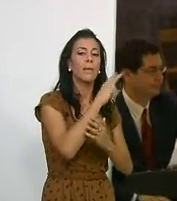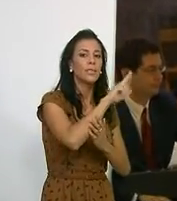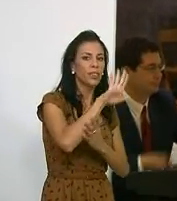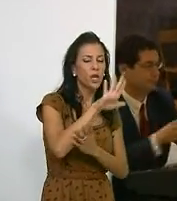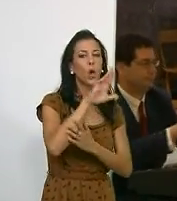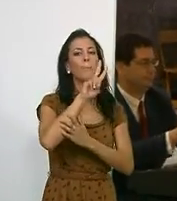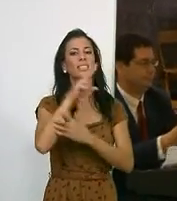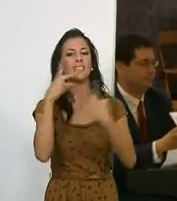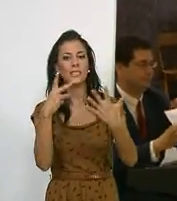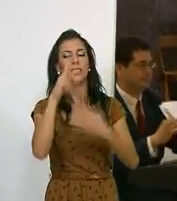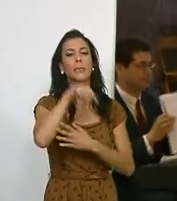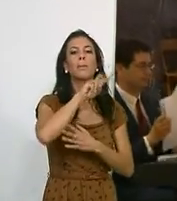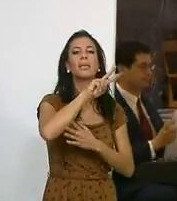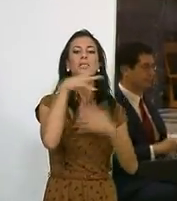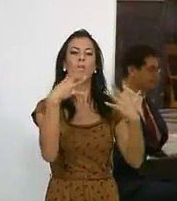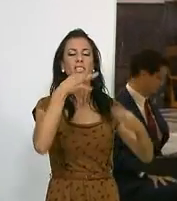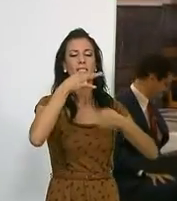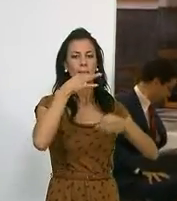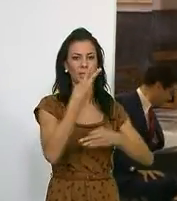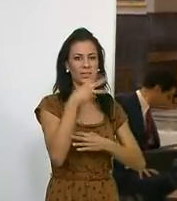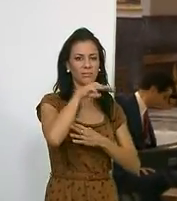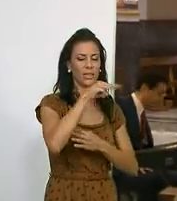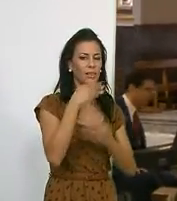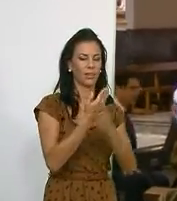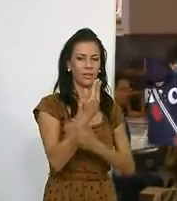25, 27 y 29 de septiembre.